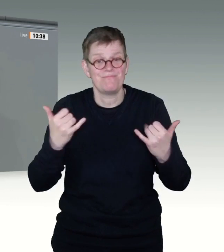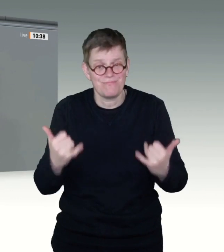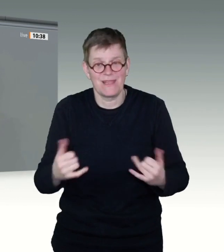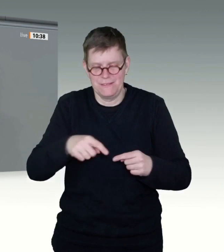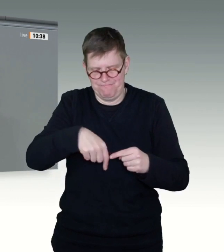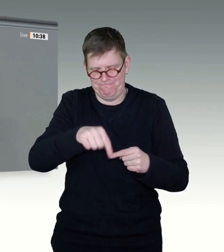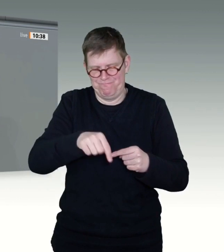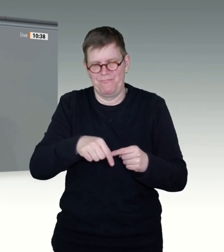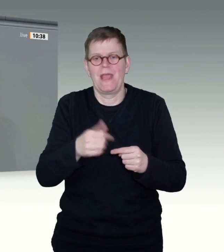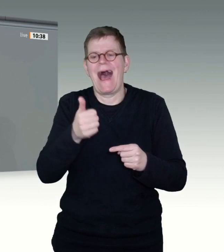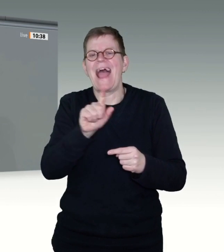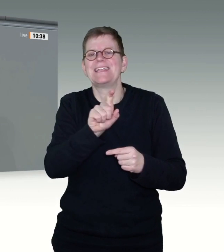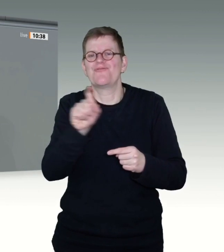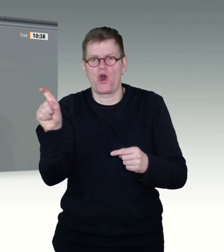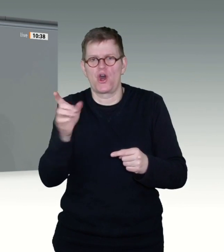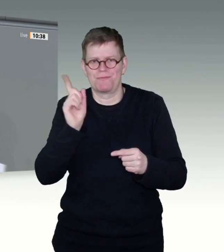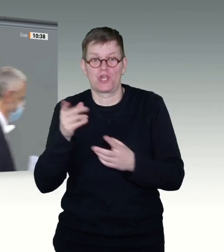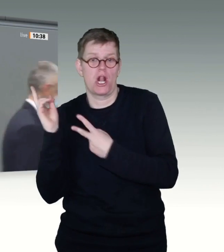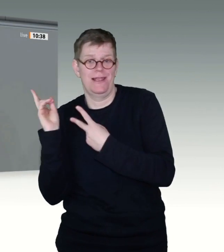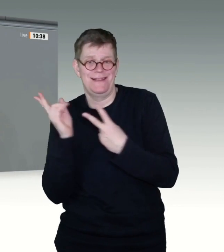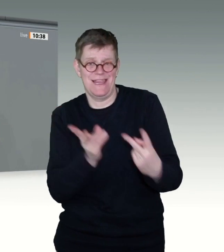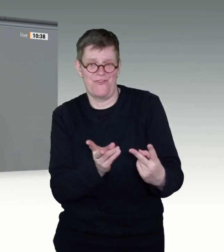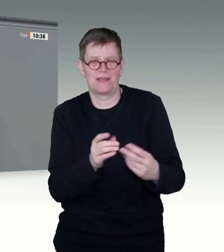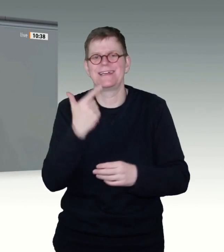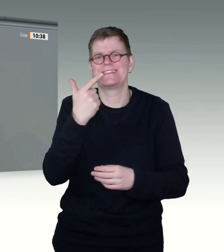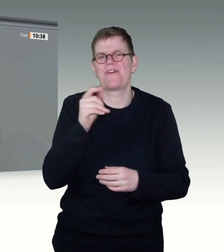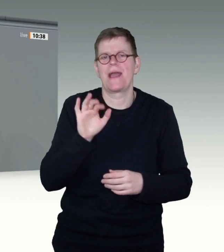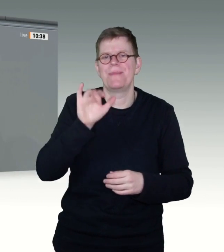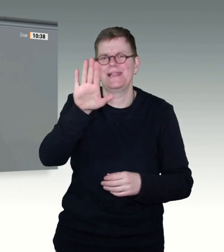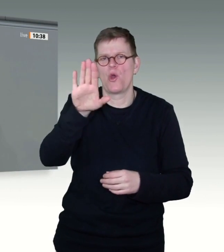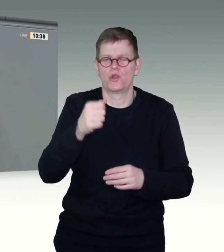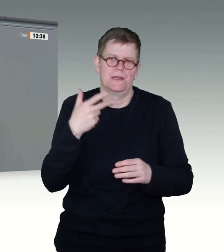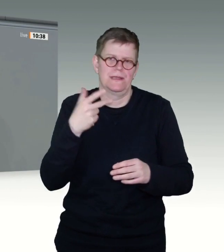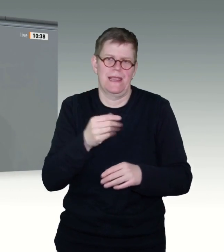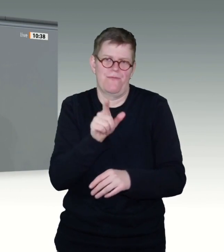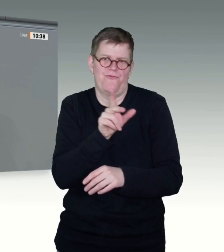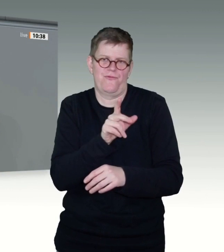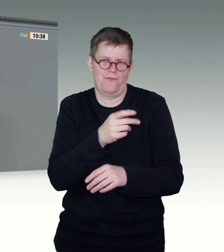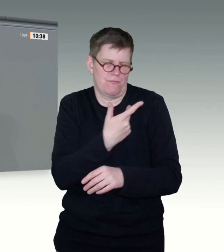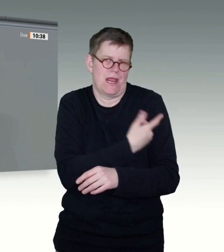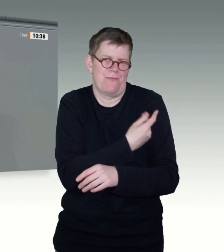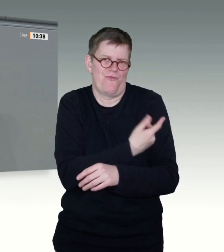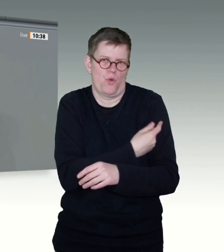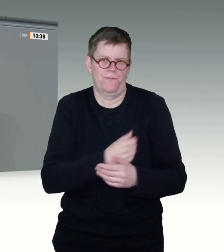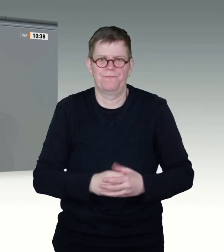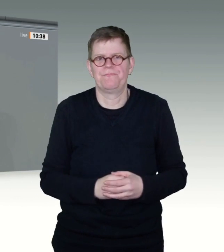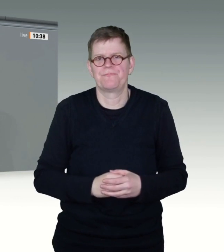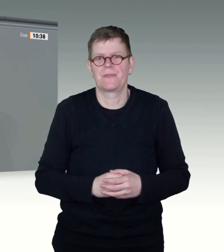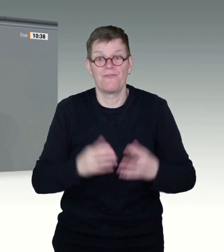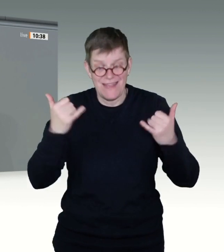pro Woche. Wenn man die Zahlen zusammennimmt, dann kann man sich schon mal die berechtigte Frage stellen, wieso das